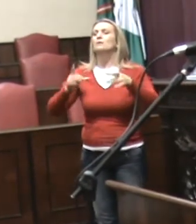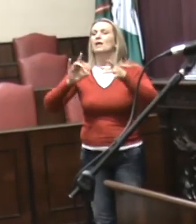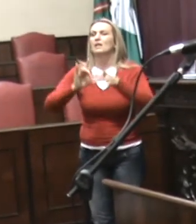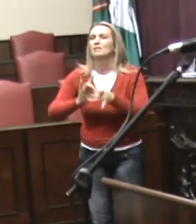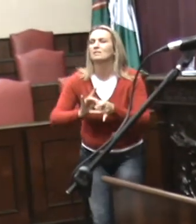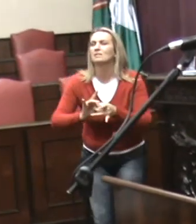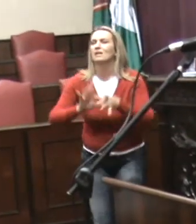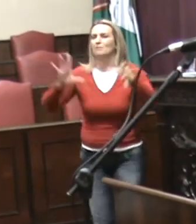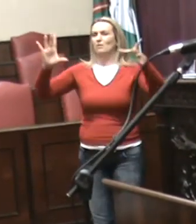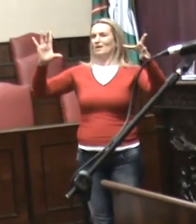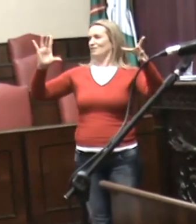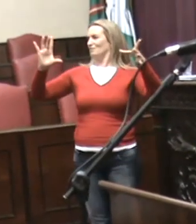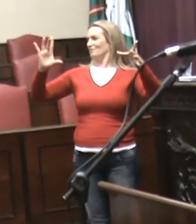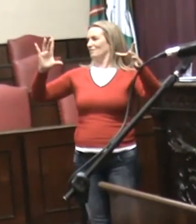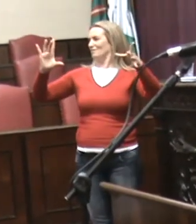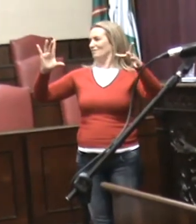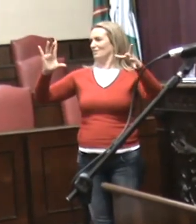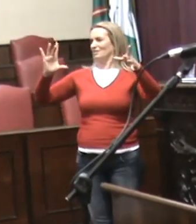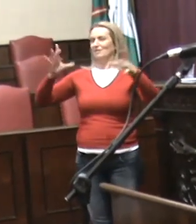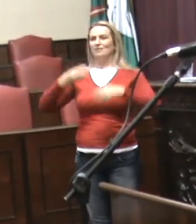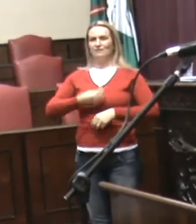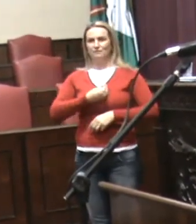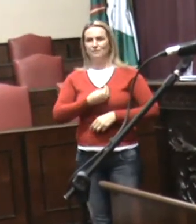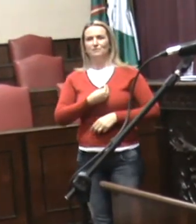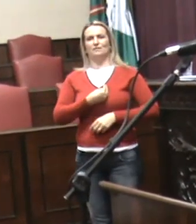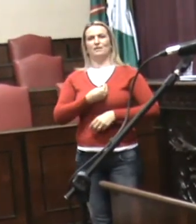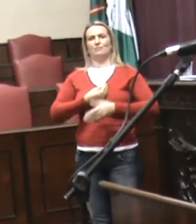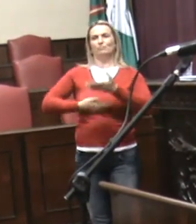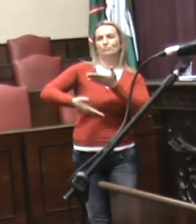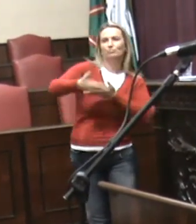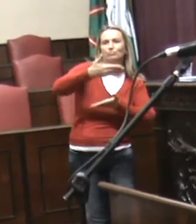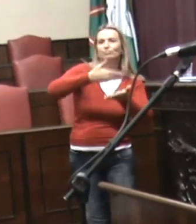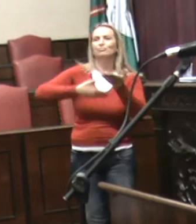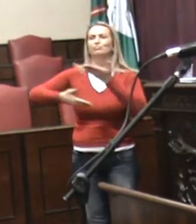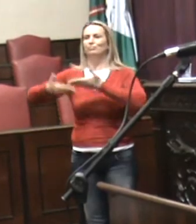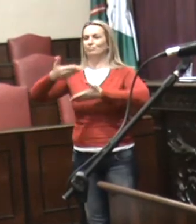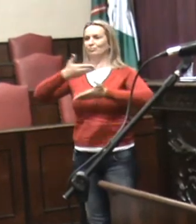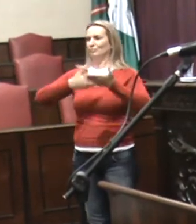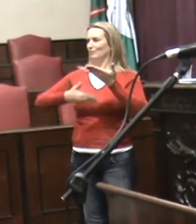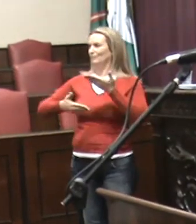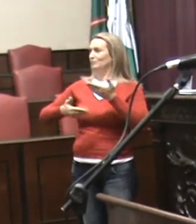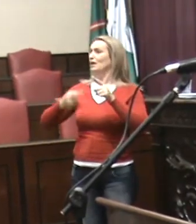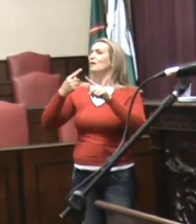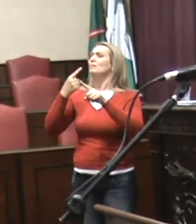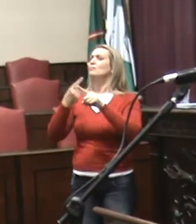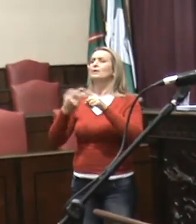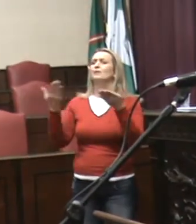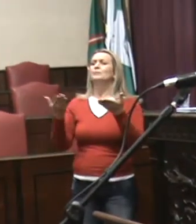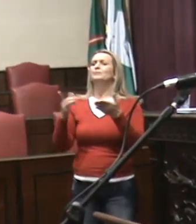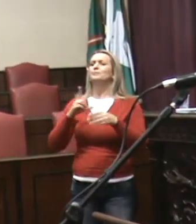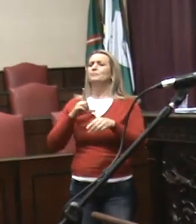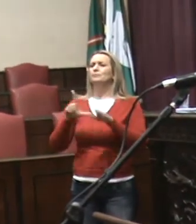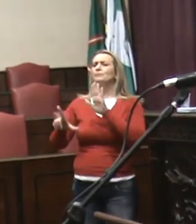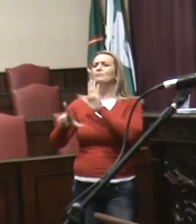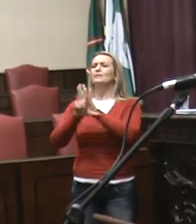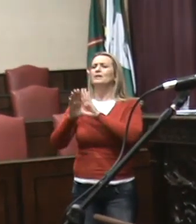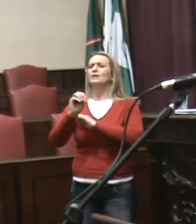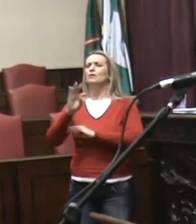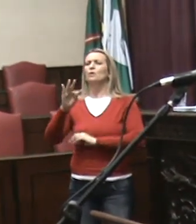E eu tenho a impressão que nós temos lei de votos no Brasil hoje, porque até hoje não tivemos escolas por todos. Se as escolas brasileiras